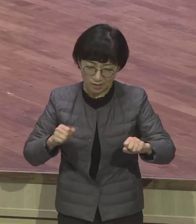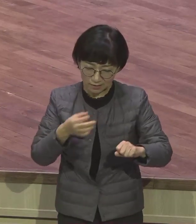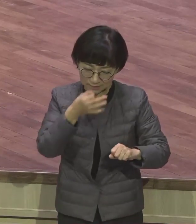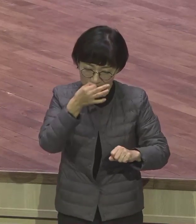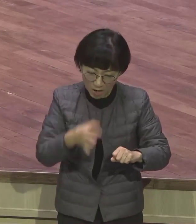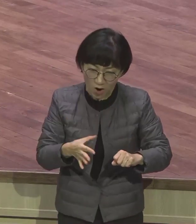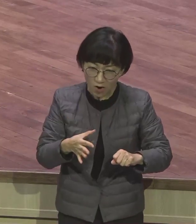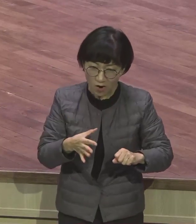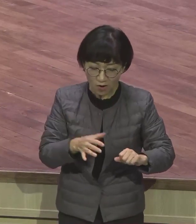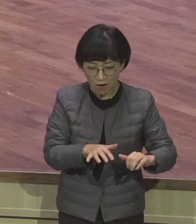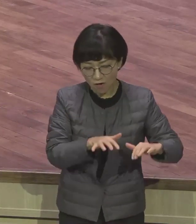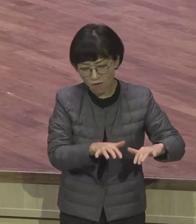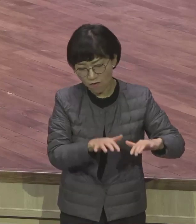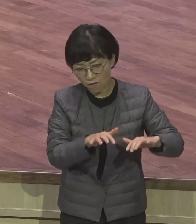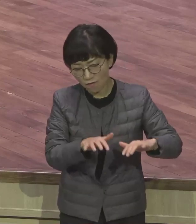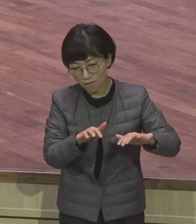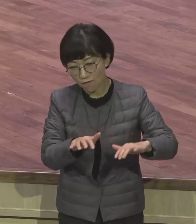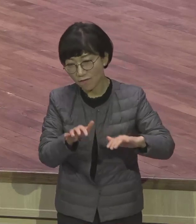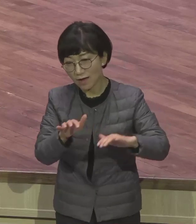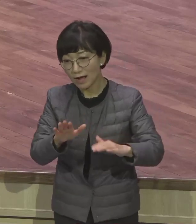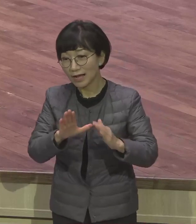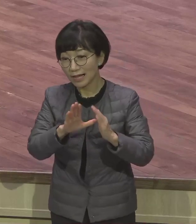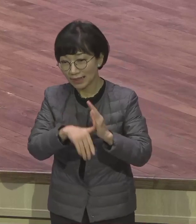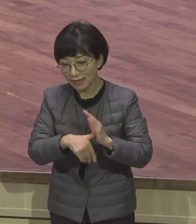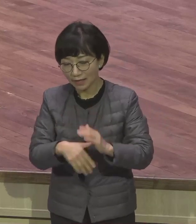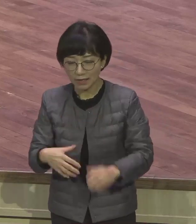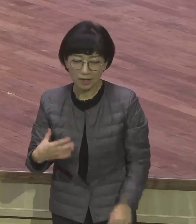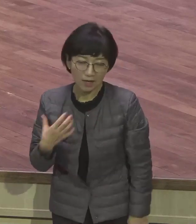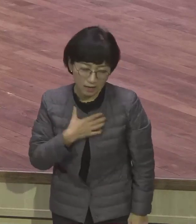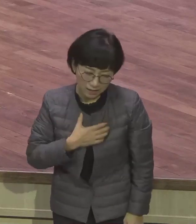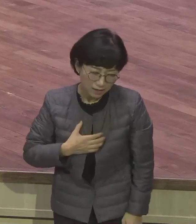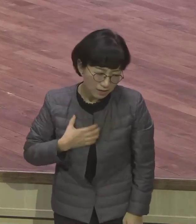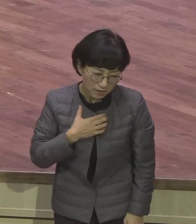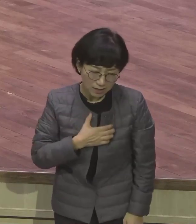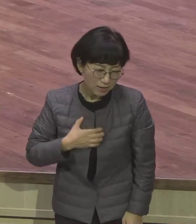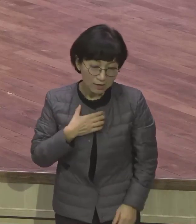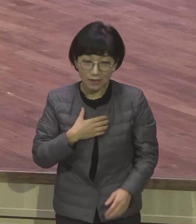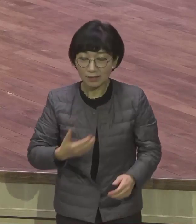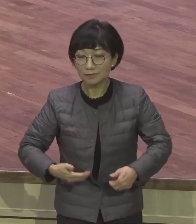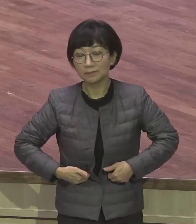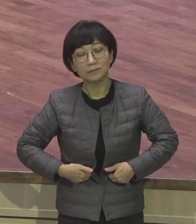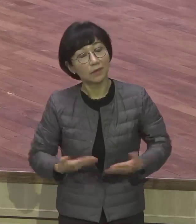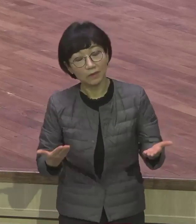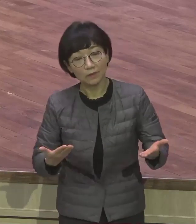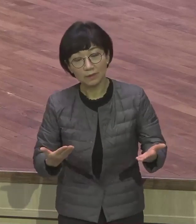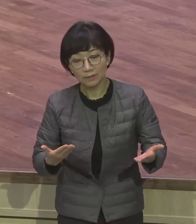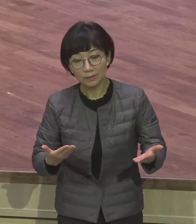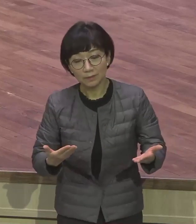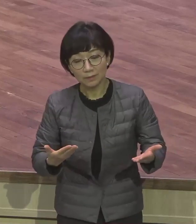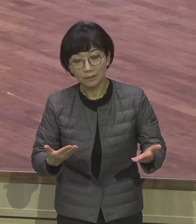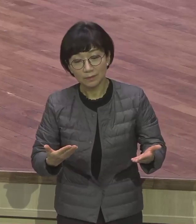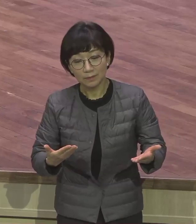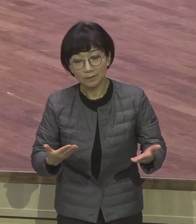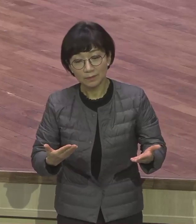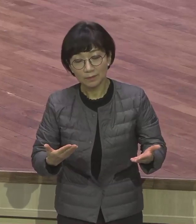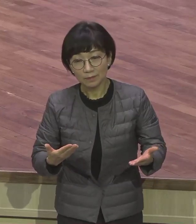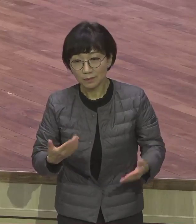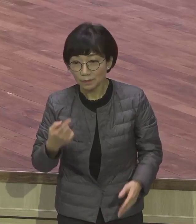결코 염려할 필요가 없다라는 것을 밝혀주고 있습니다.